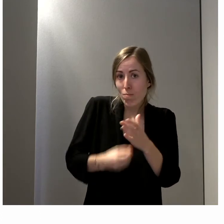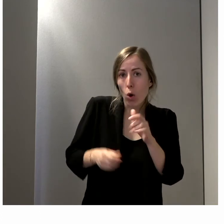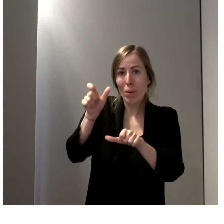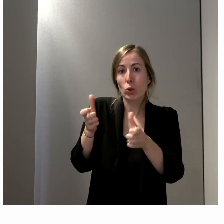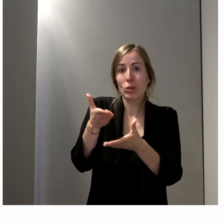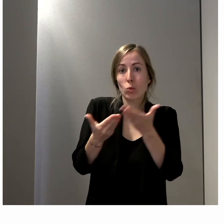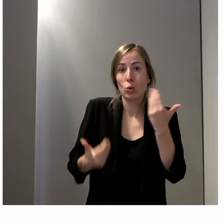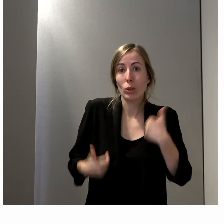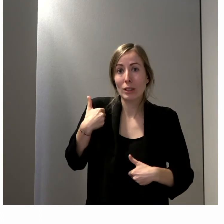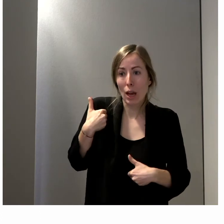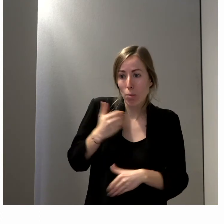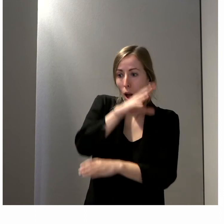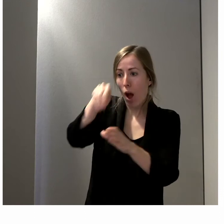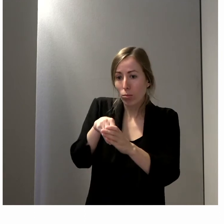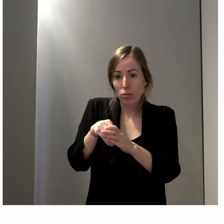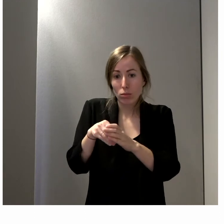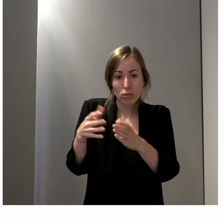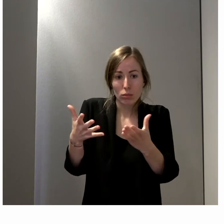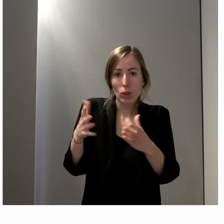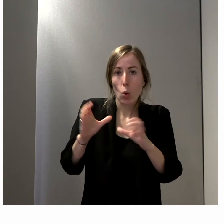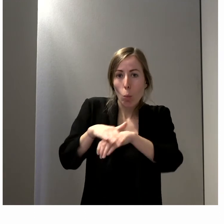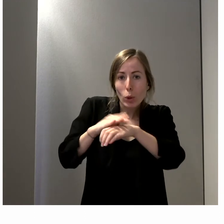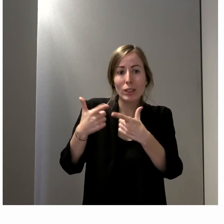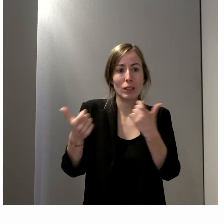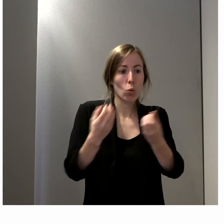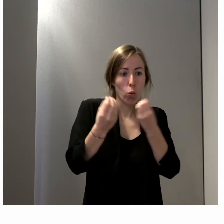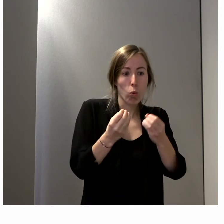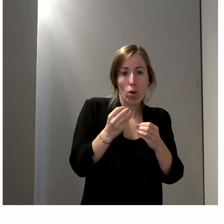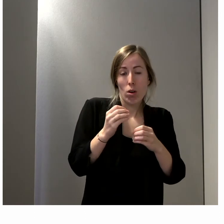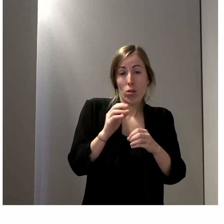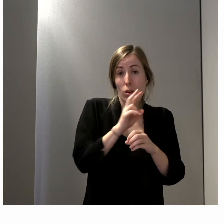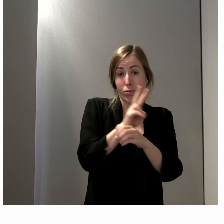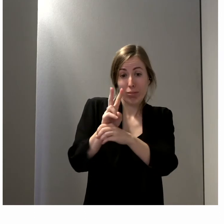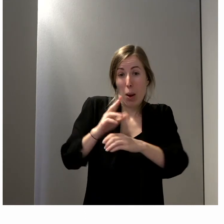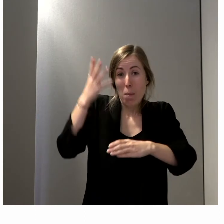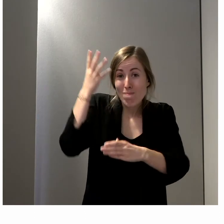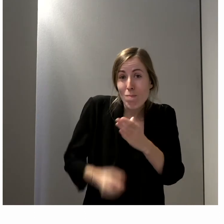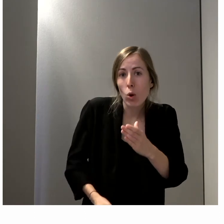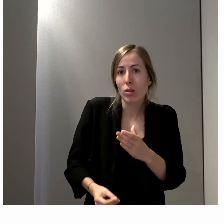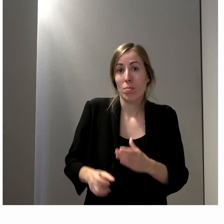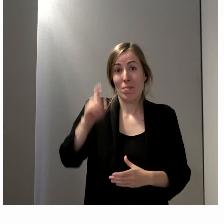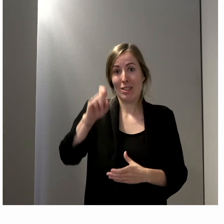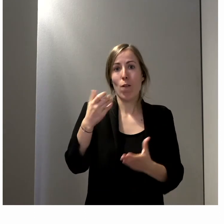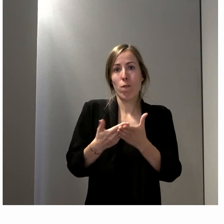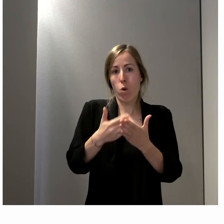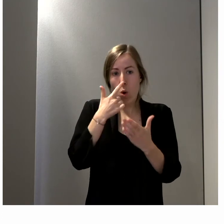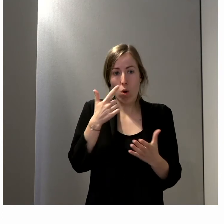politiques, dans les commissions ad hoc, etc. Mais on doit envoyer quand même un signal parce qu'au sein de